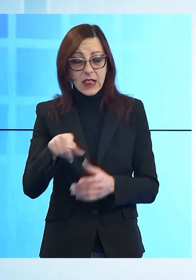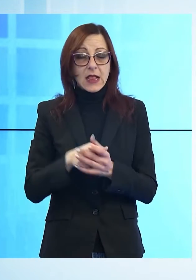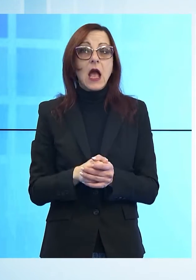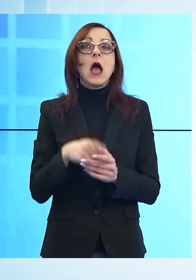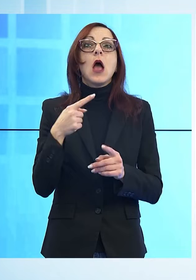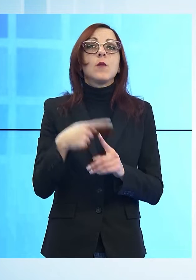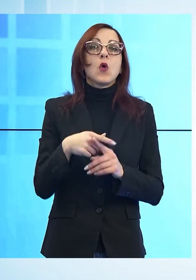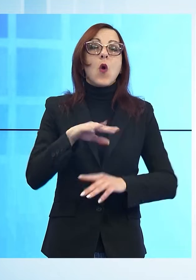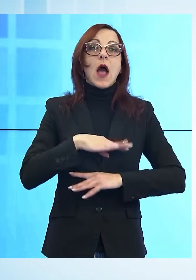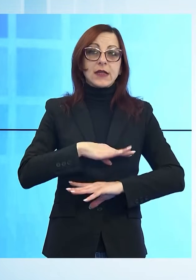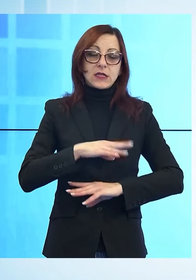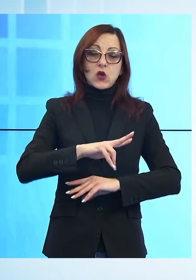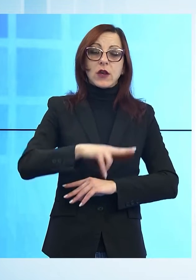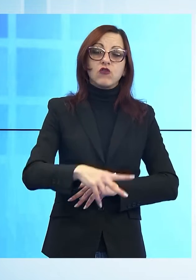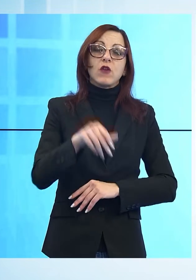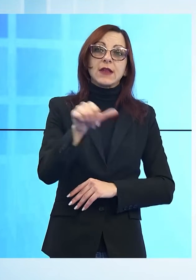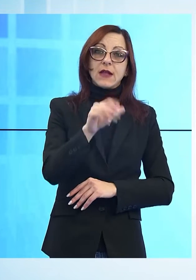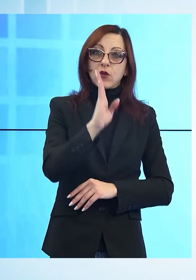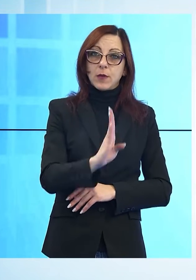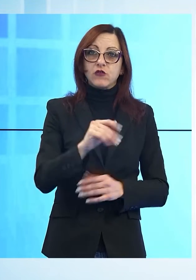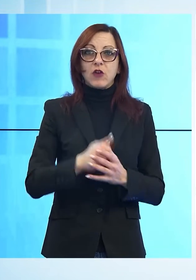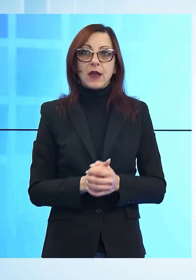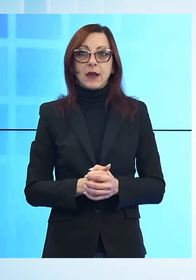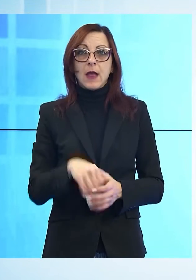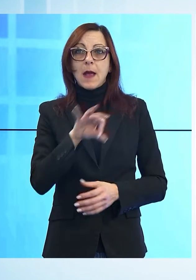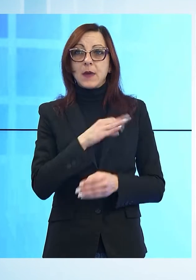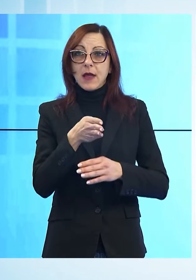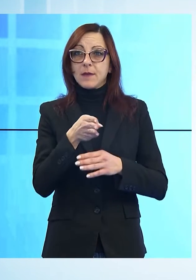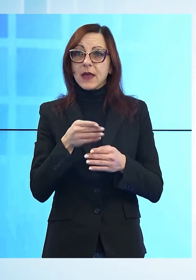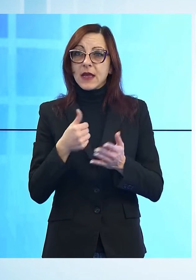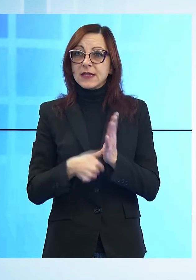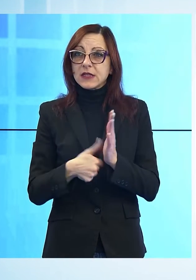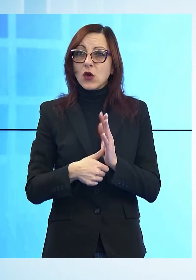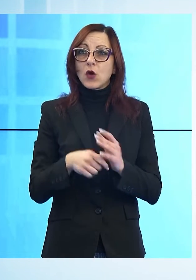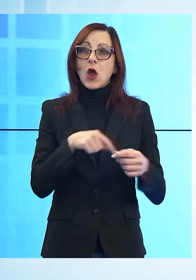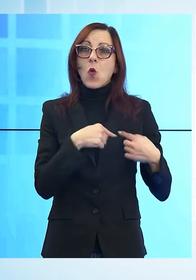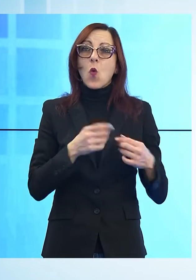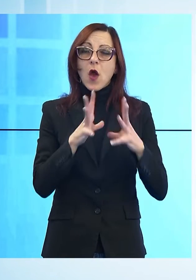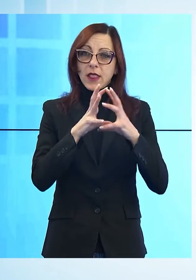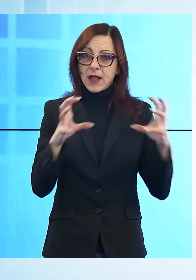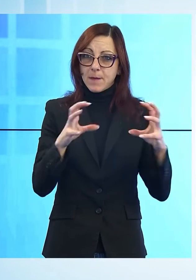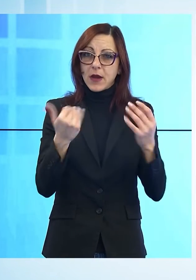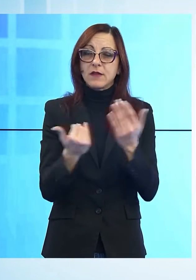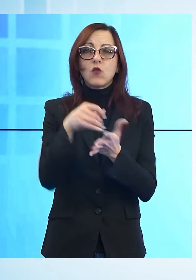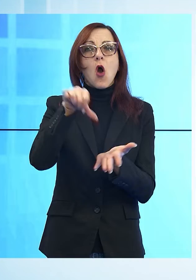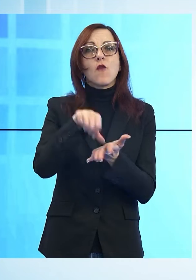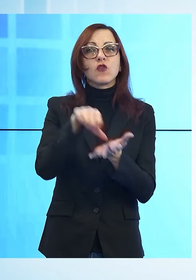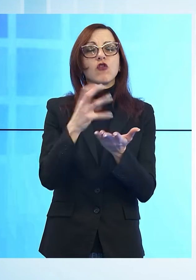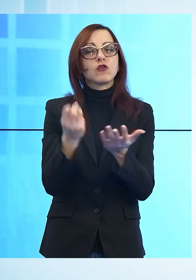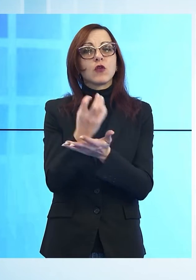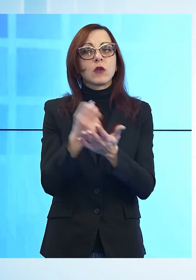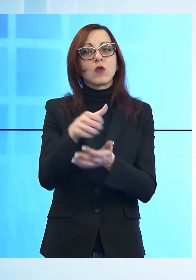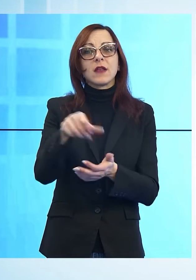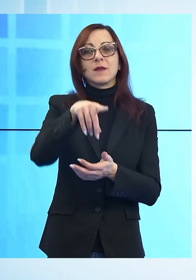Stefano Baccelli. Fra i premi della sezione Cuore d'Impresa, il neonato centro commerciale naturale di Spianate che si è costituito nel febbraio